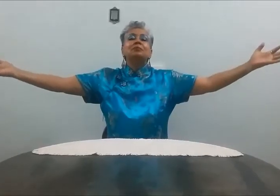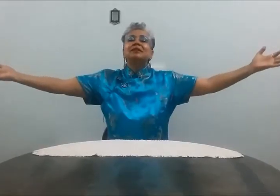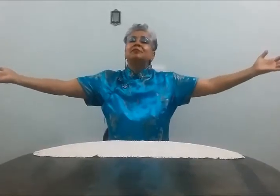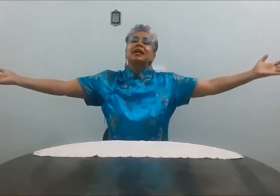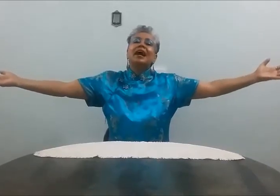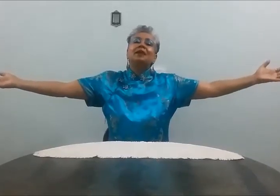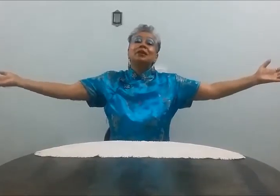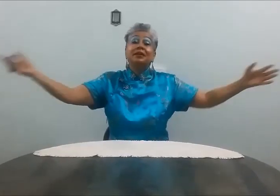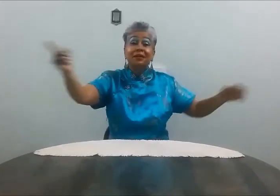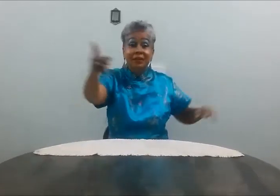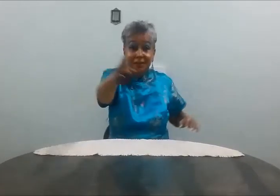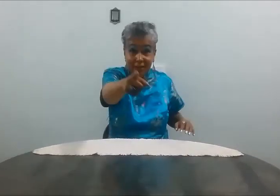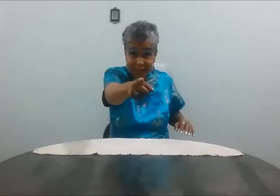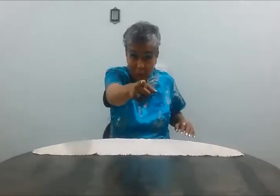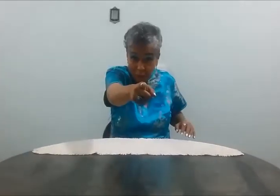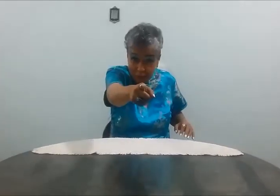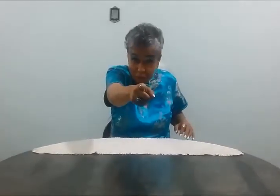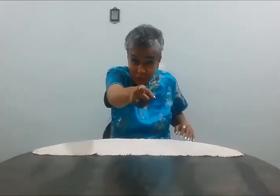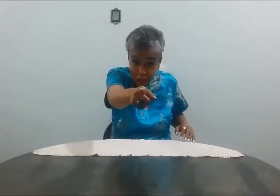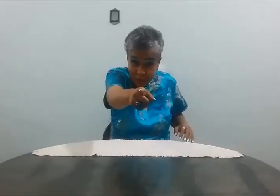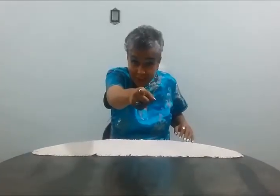da Madame Carmen e até o próximo vídeo, hein?